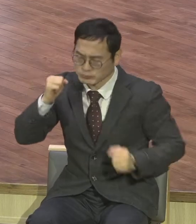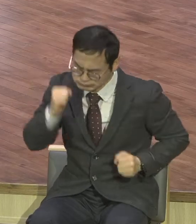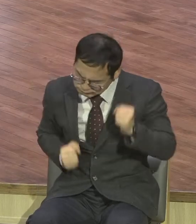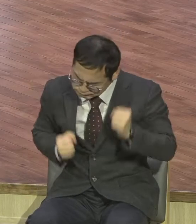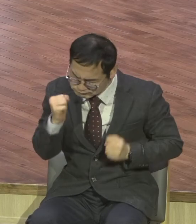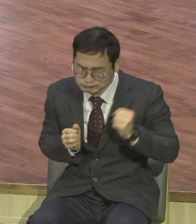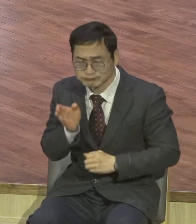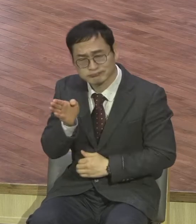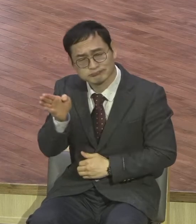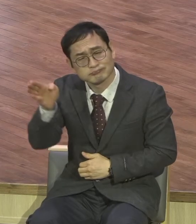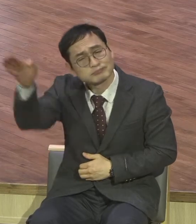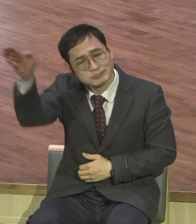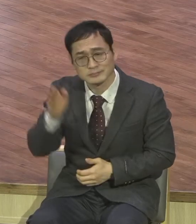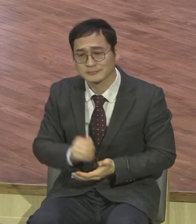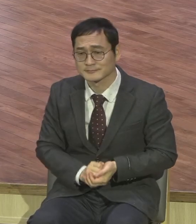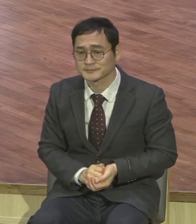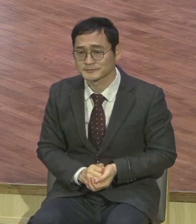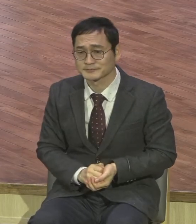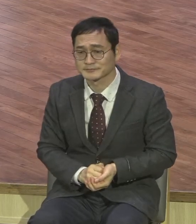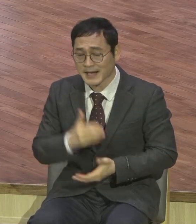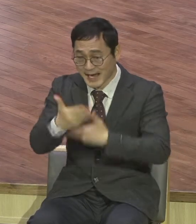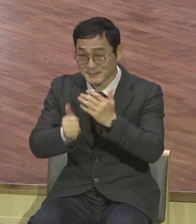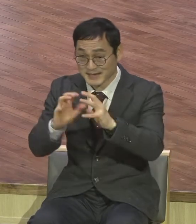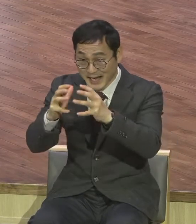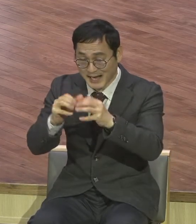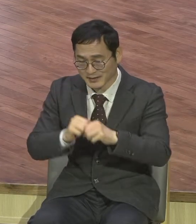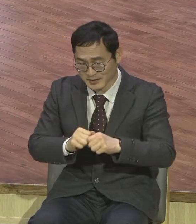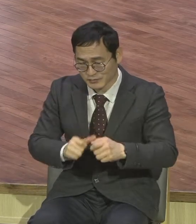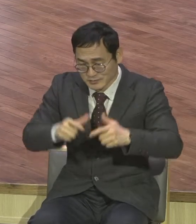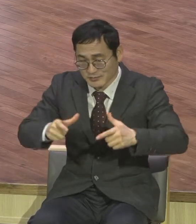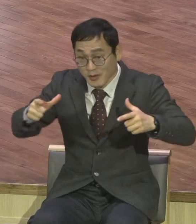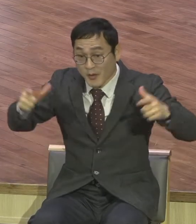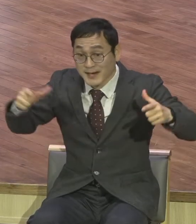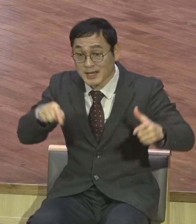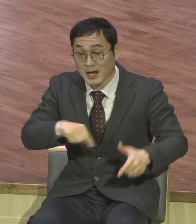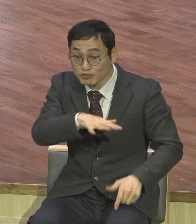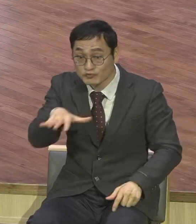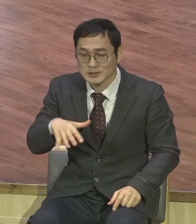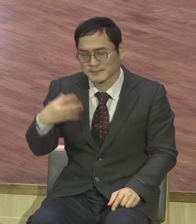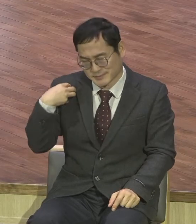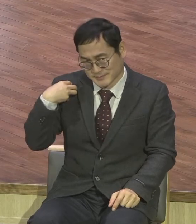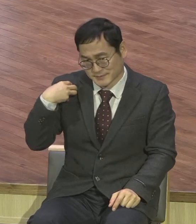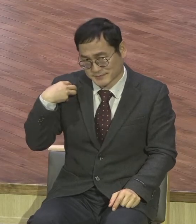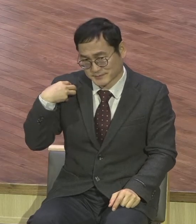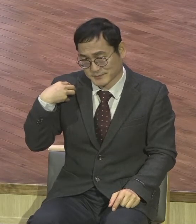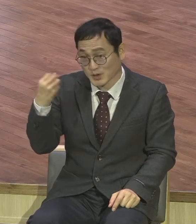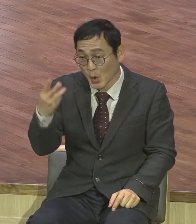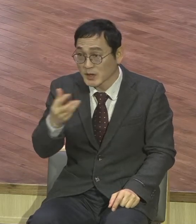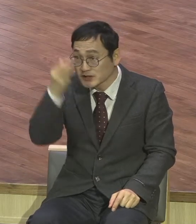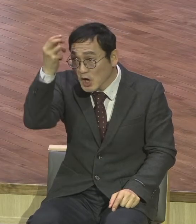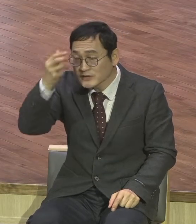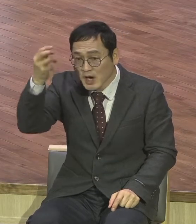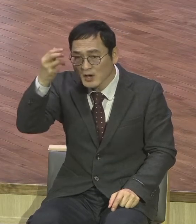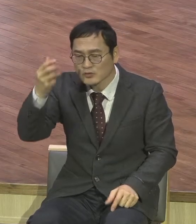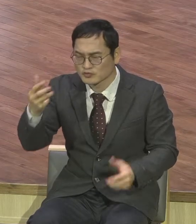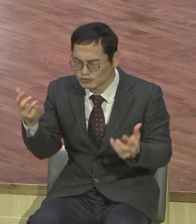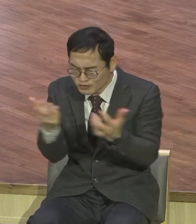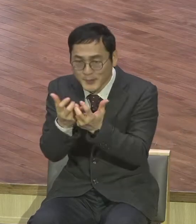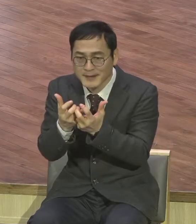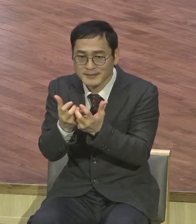이유입니다. 하나님 나라 확장은 우리의 존재의 이유다. 그리고 오직 성령 충만 우리가 영적 싸움을 싸우는데 필수적